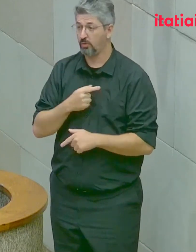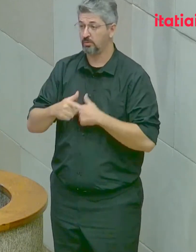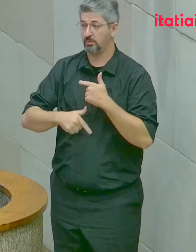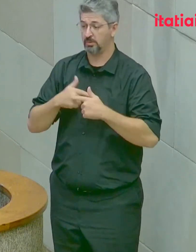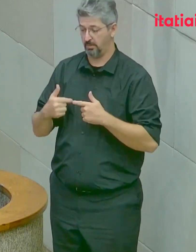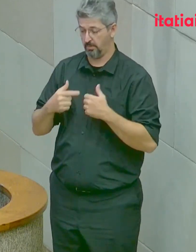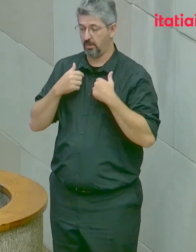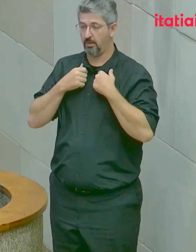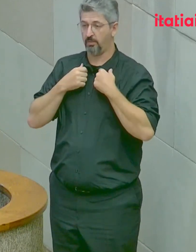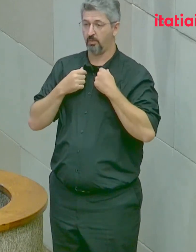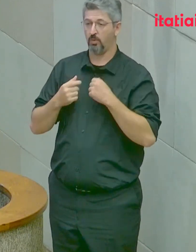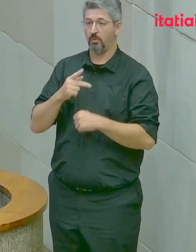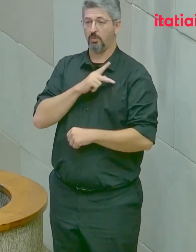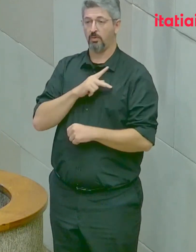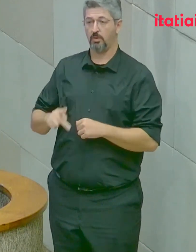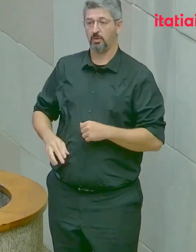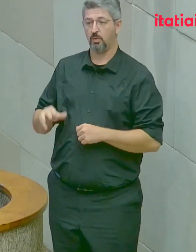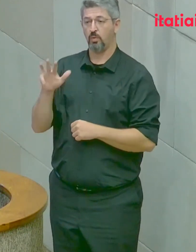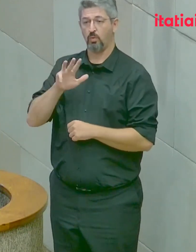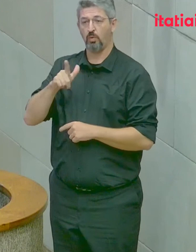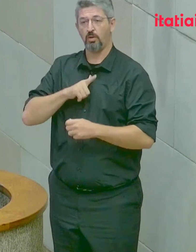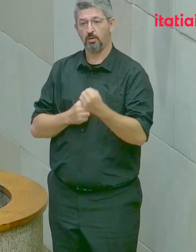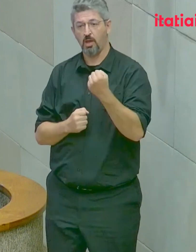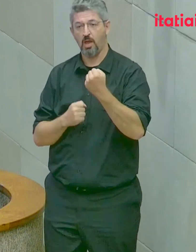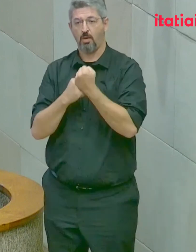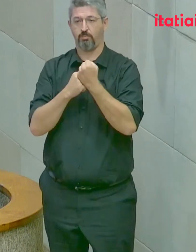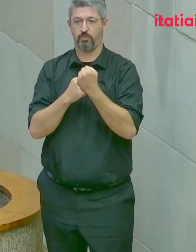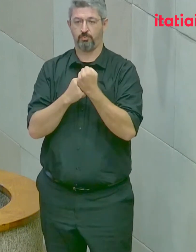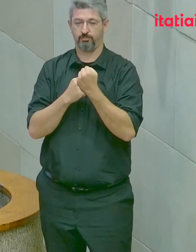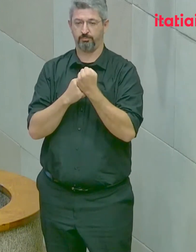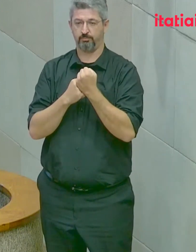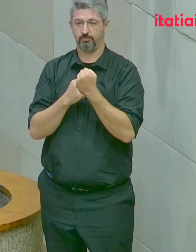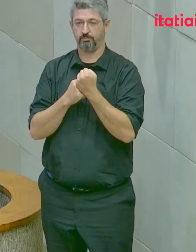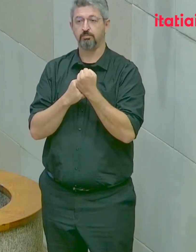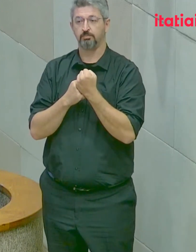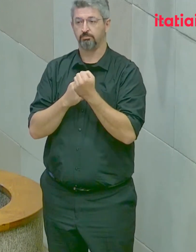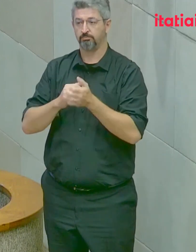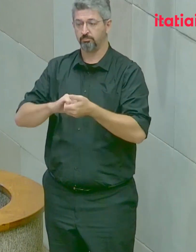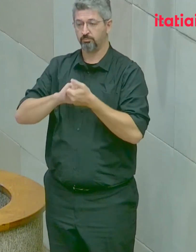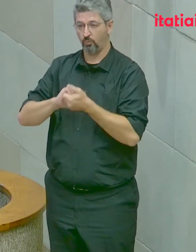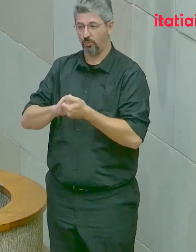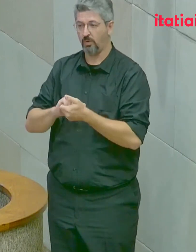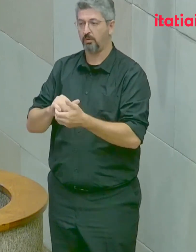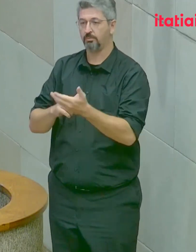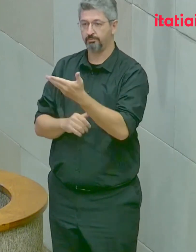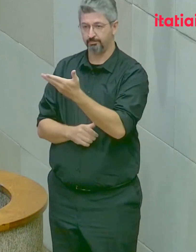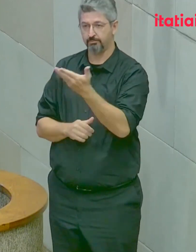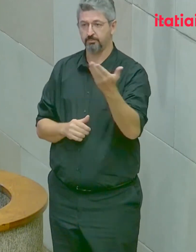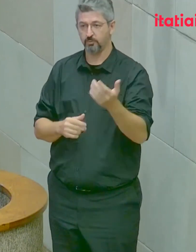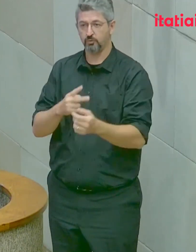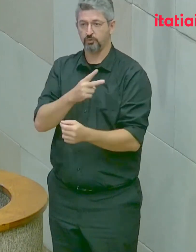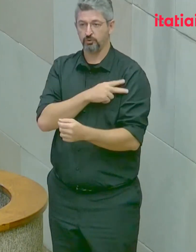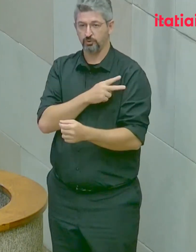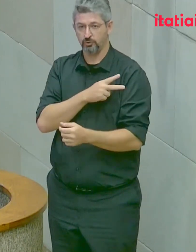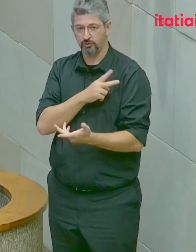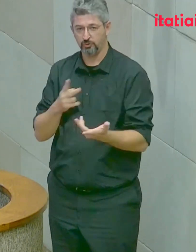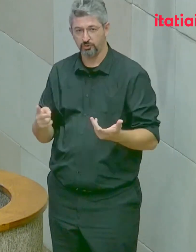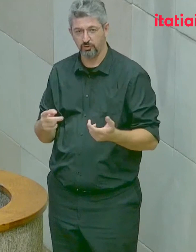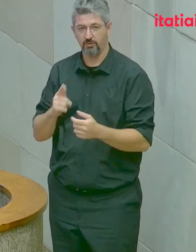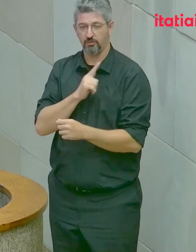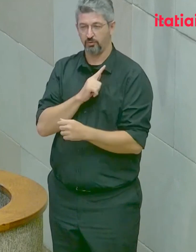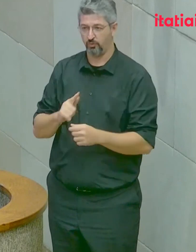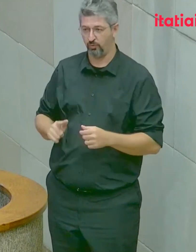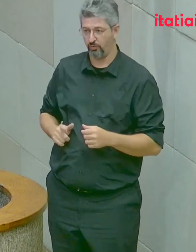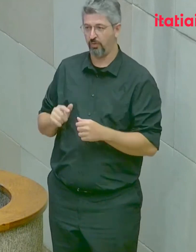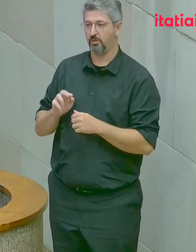temos o apoio do nosso presidente Luiz Inácio Lula da Silva e ao cumprimentá-lo também saúdo todos os chefes de Estado, chefes de governo